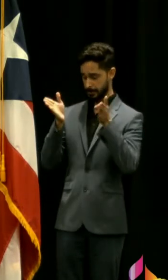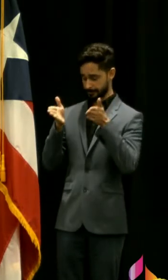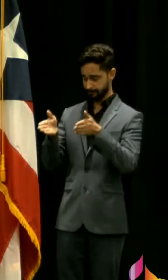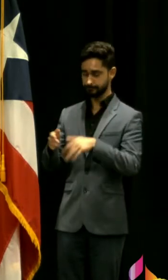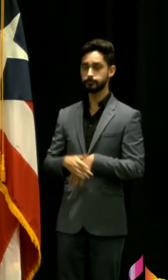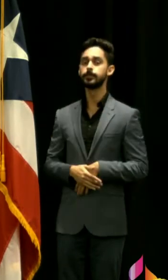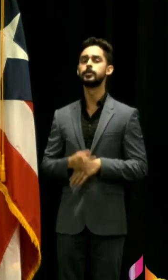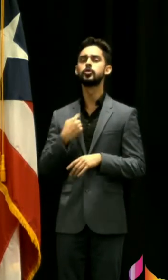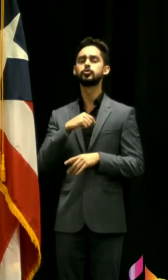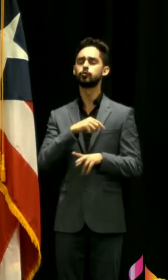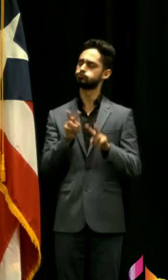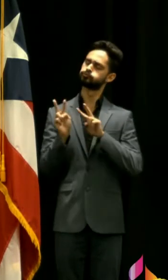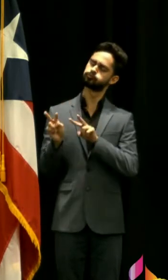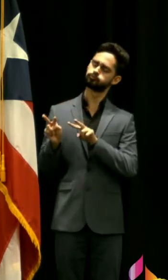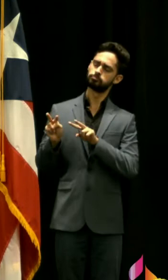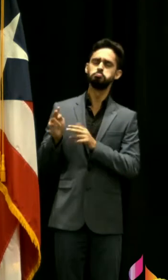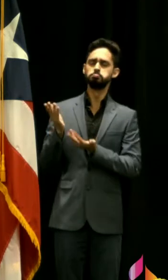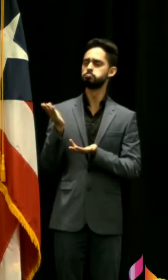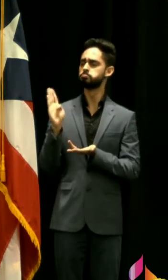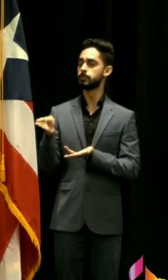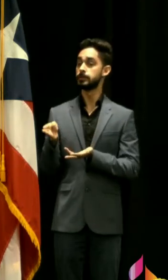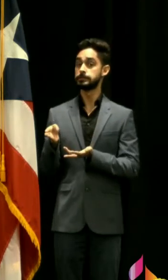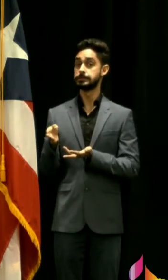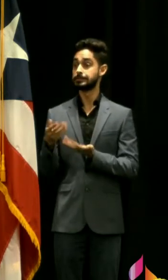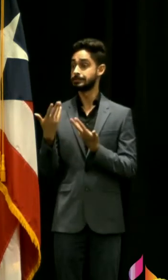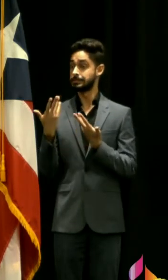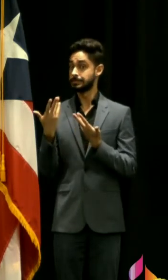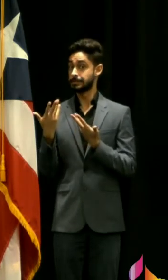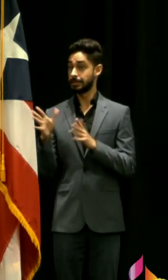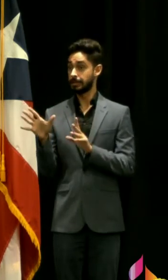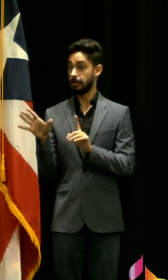hay cualquier brote se va a atender